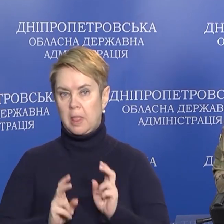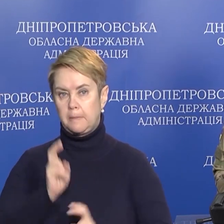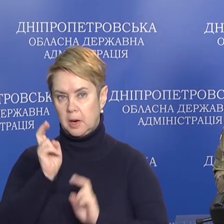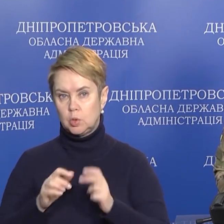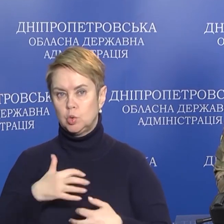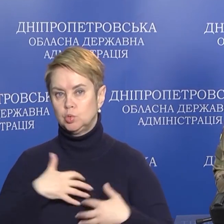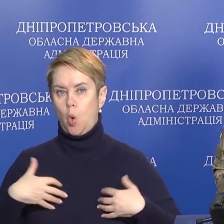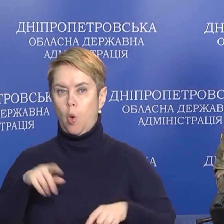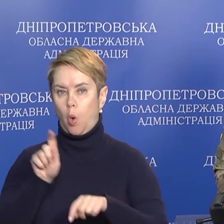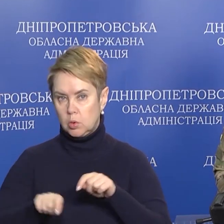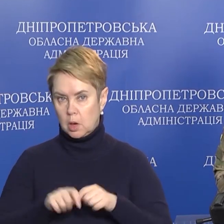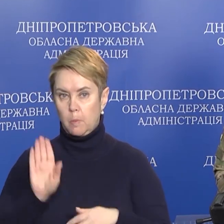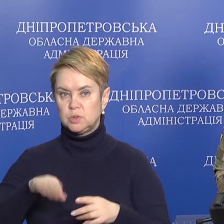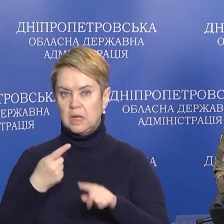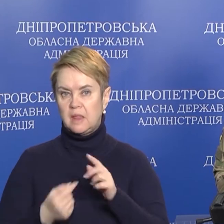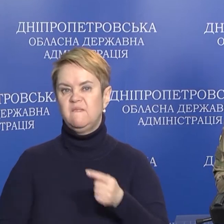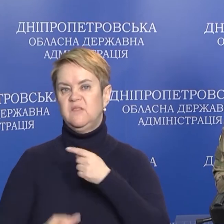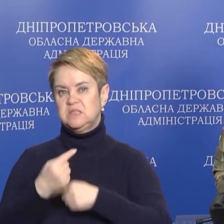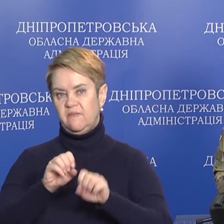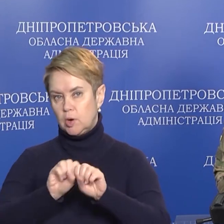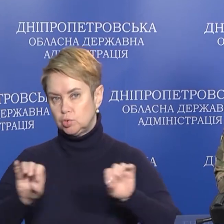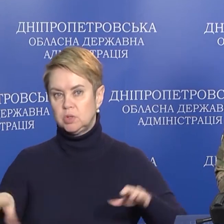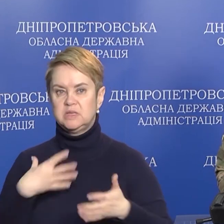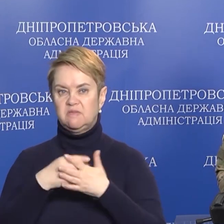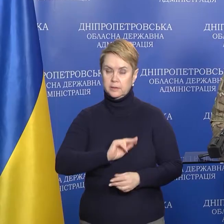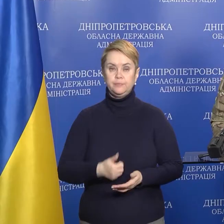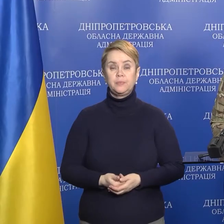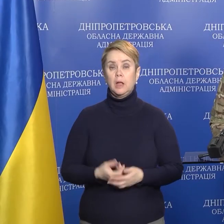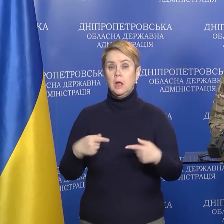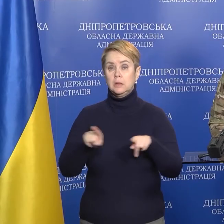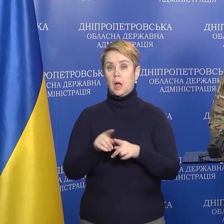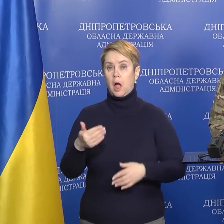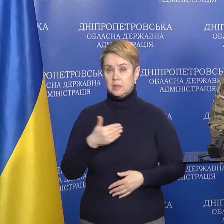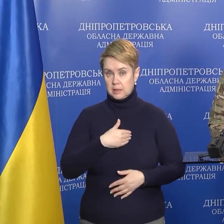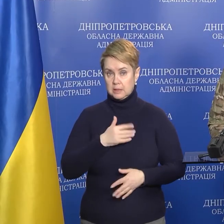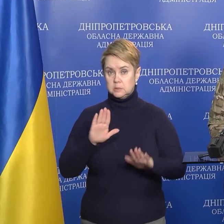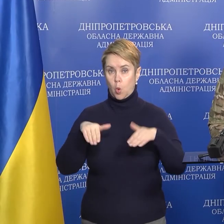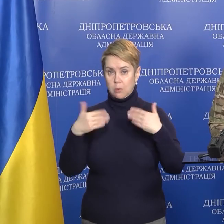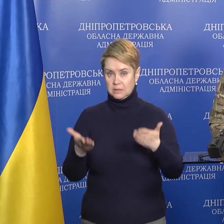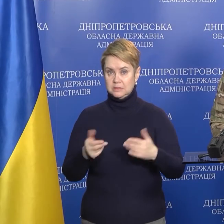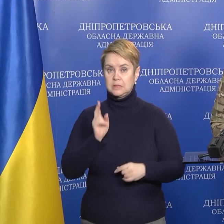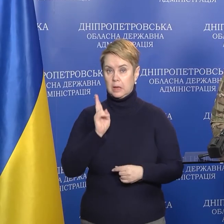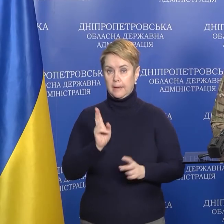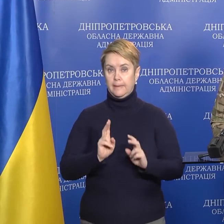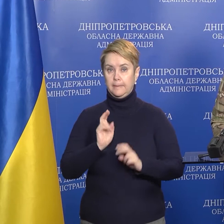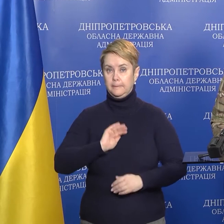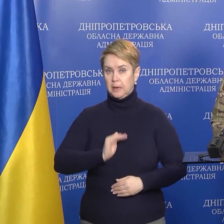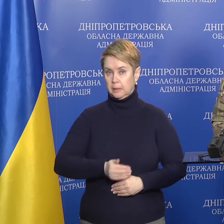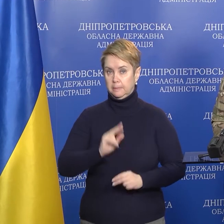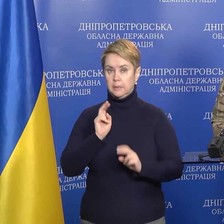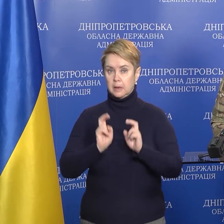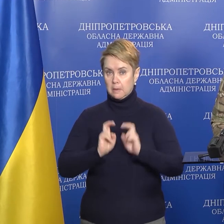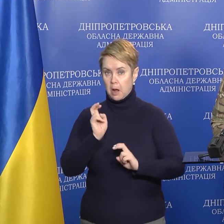підприєця «ЗООКОНТРОЛЬ» і після цього ввозвищені своїм владельцам. Якби хотілося звертатися до підприємців